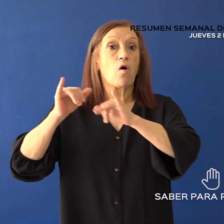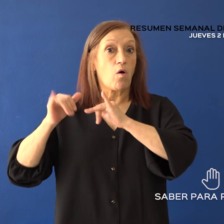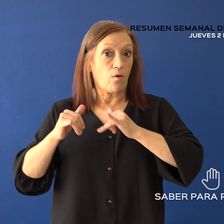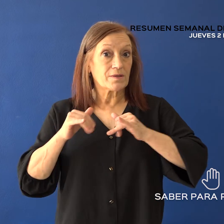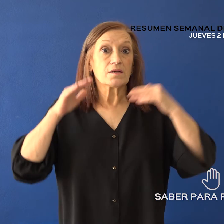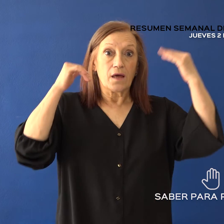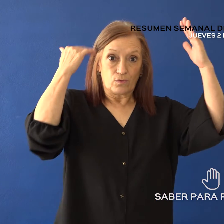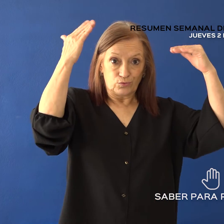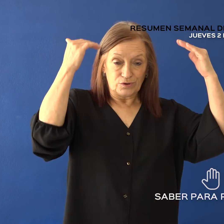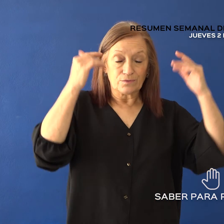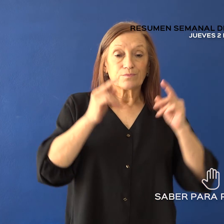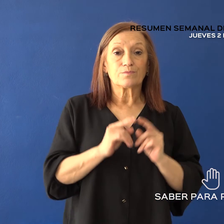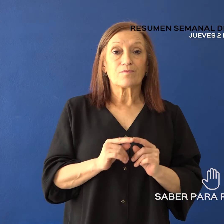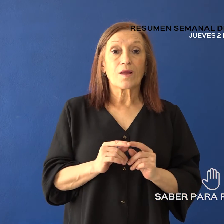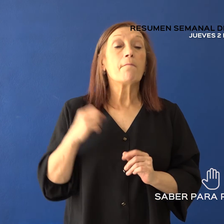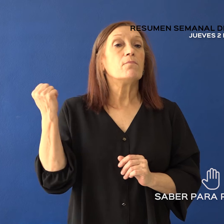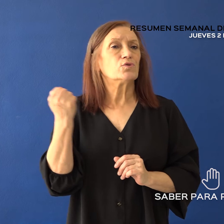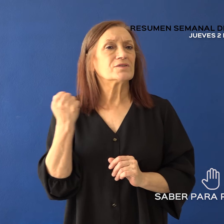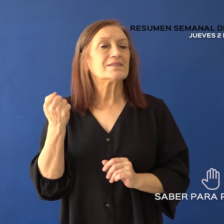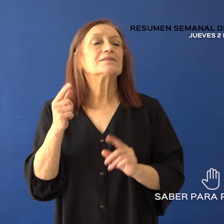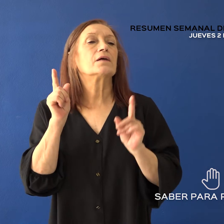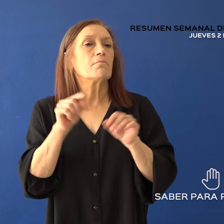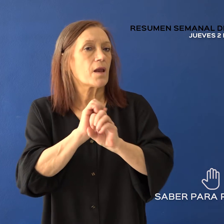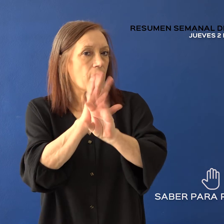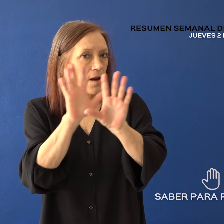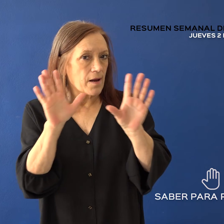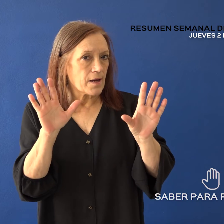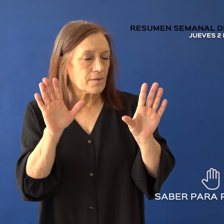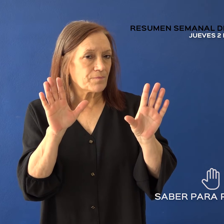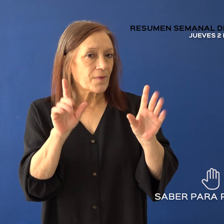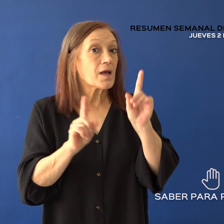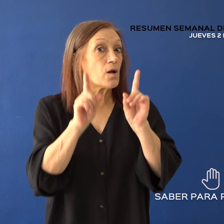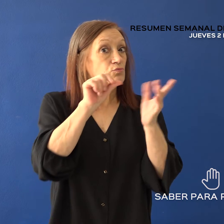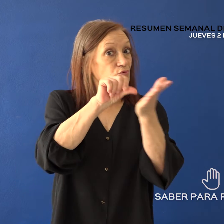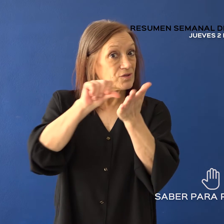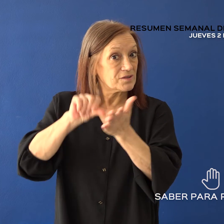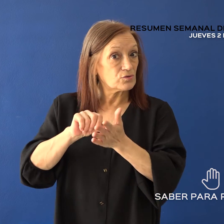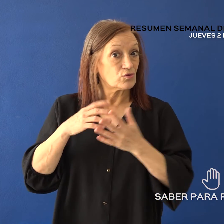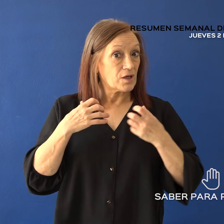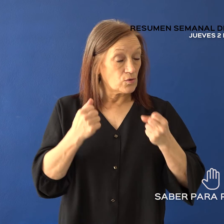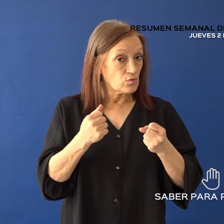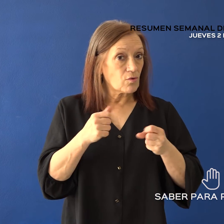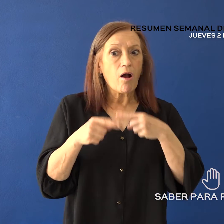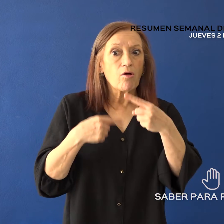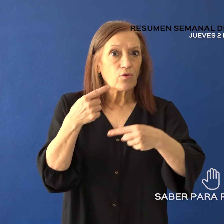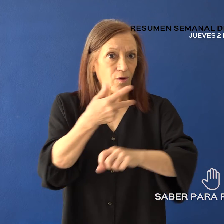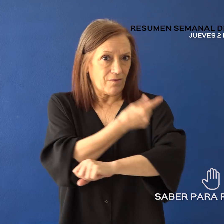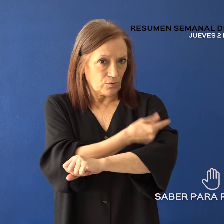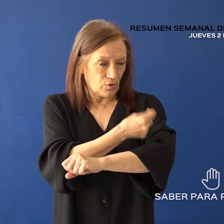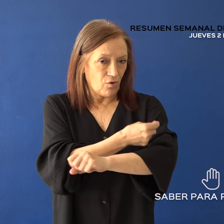mayores. Es importante remarcar que hay centros de salud que están vacunando de 10 a 14